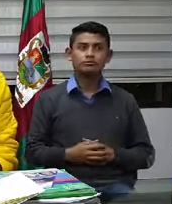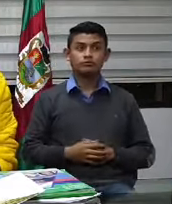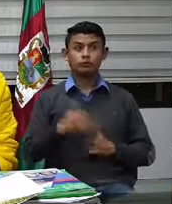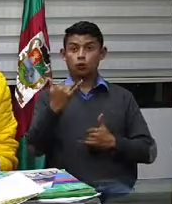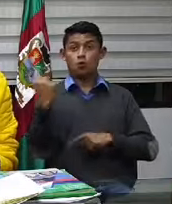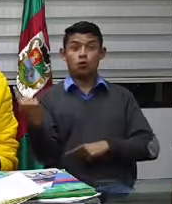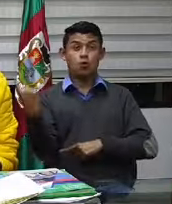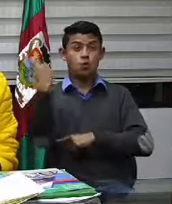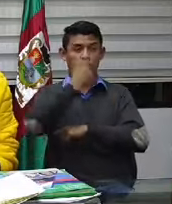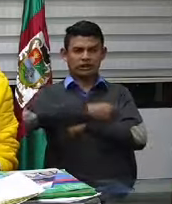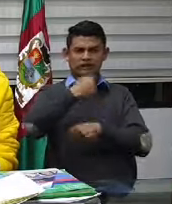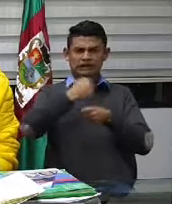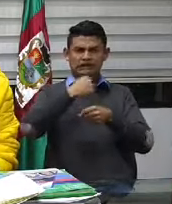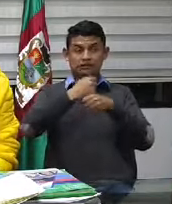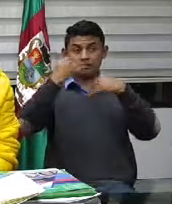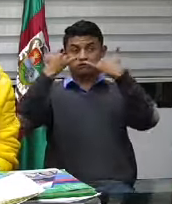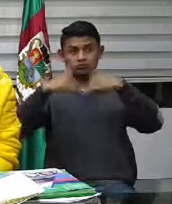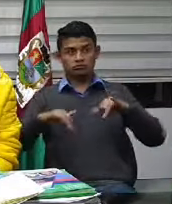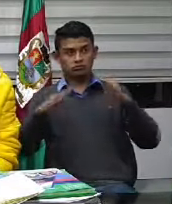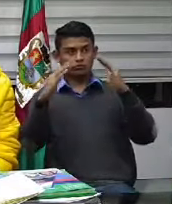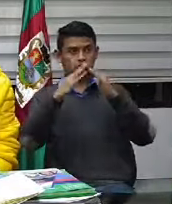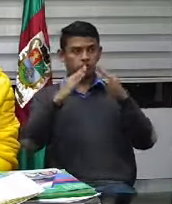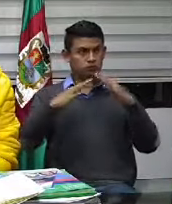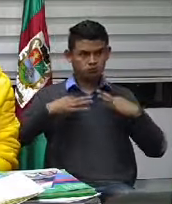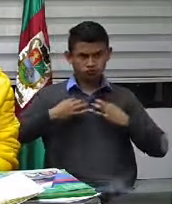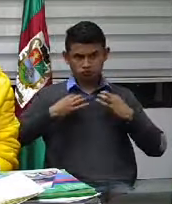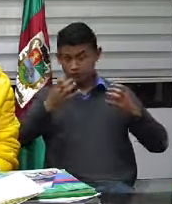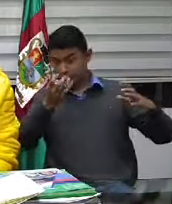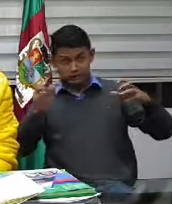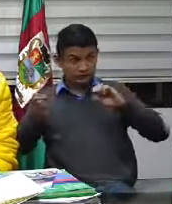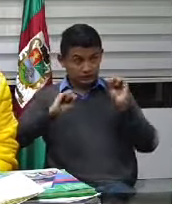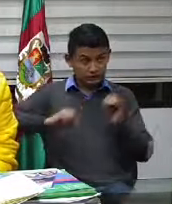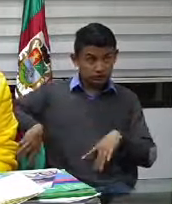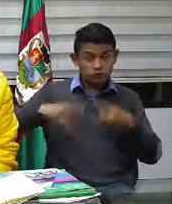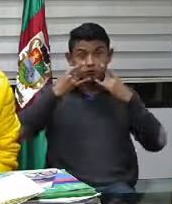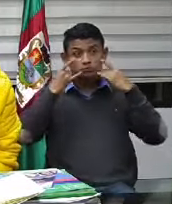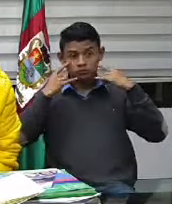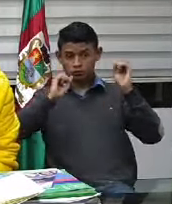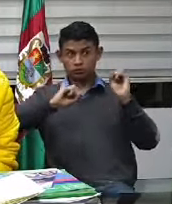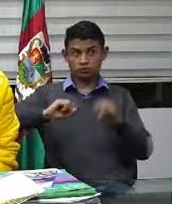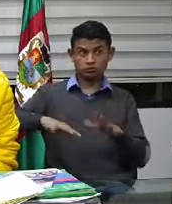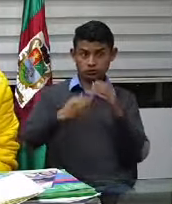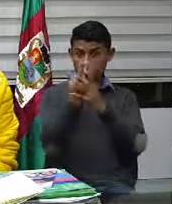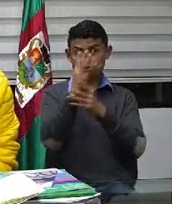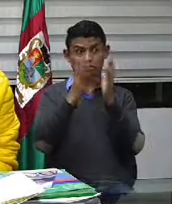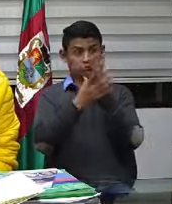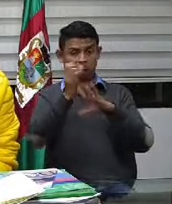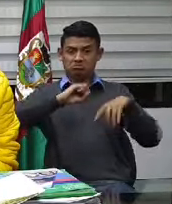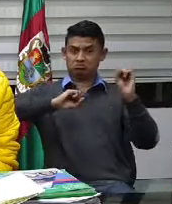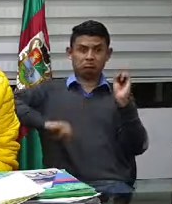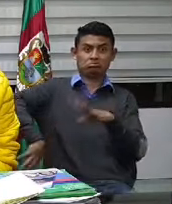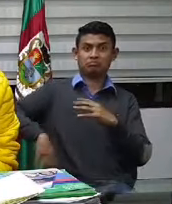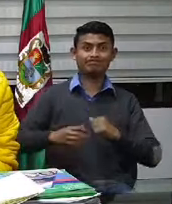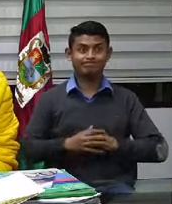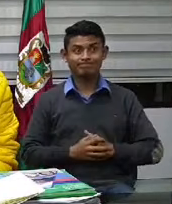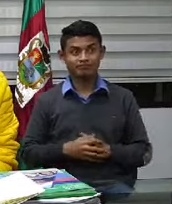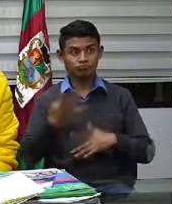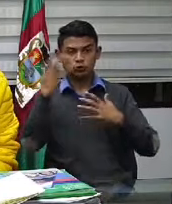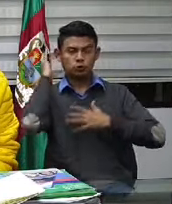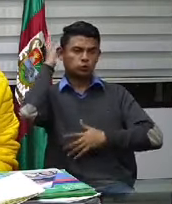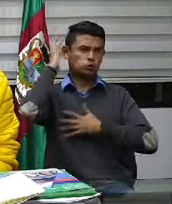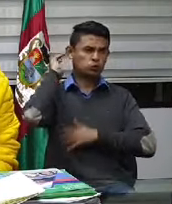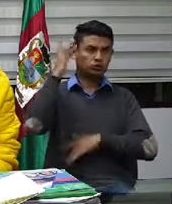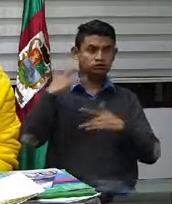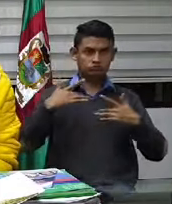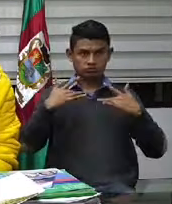nos cambiamos la ropa, nos bañamos, tapabocas y todo se desecha. Porque también tenemos que protegernos nosotros y